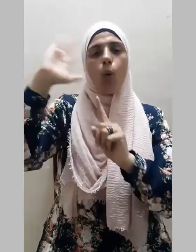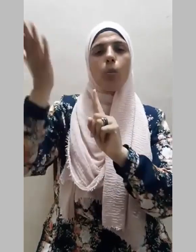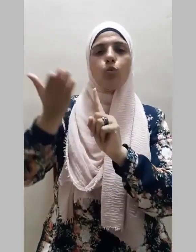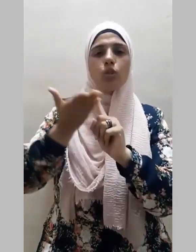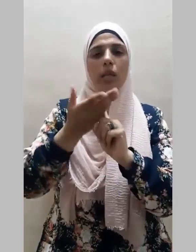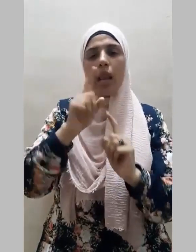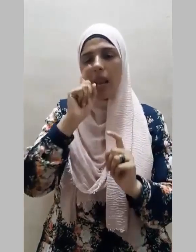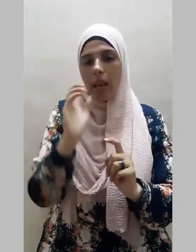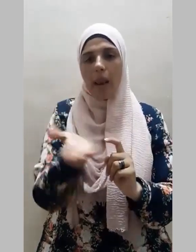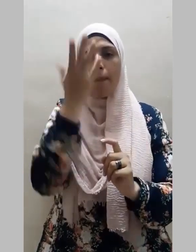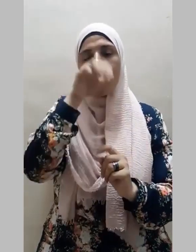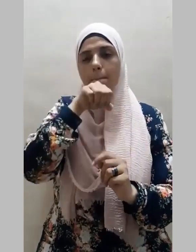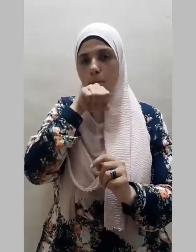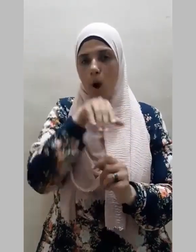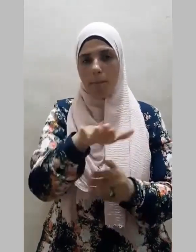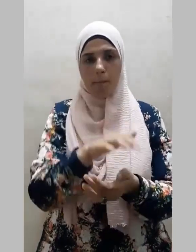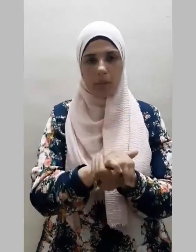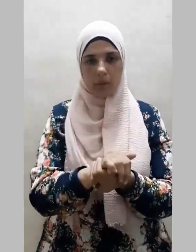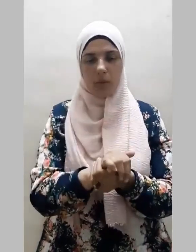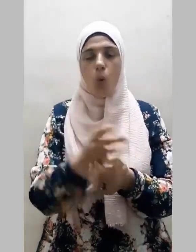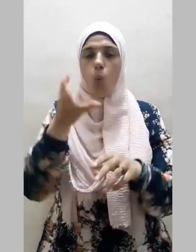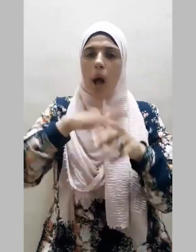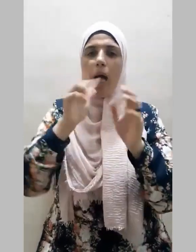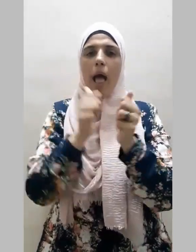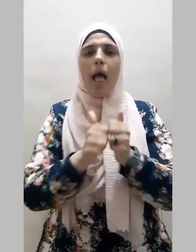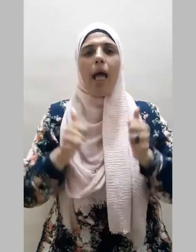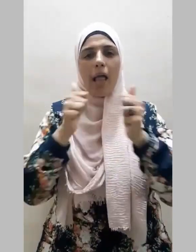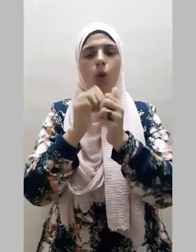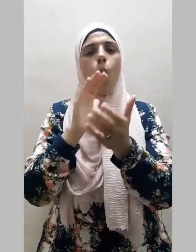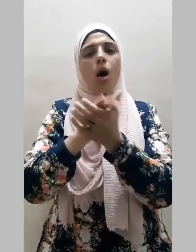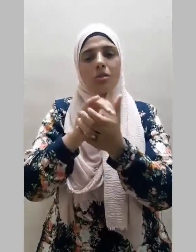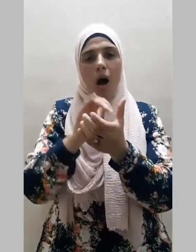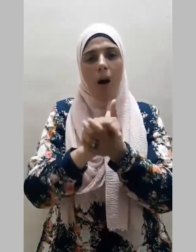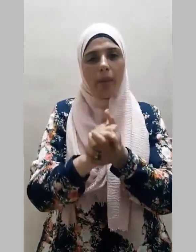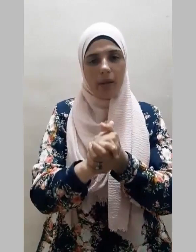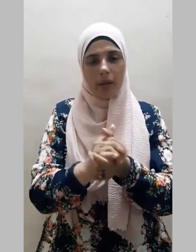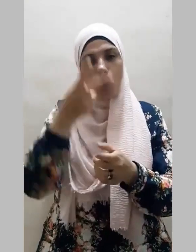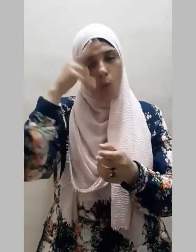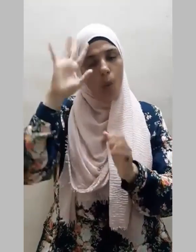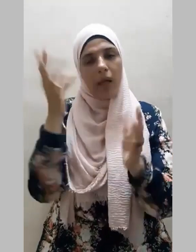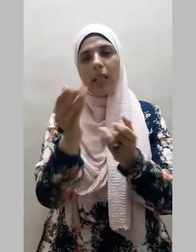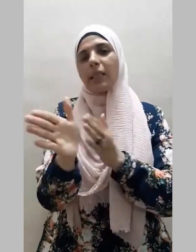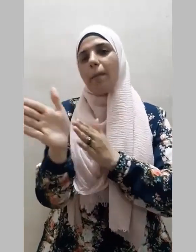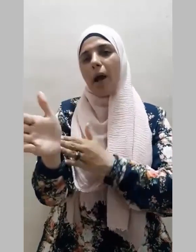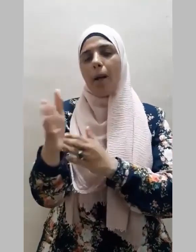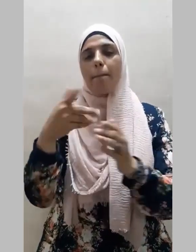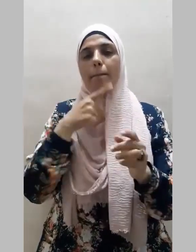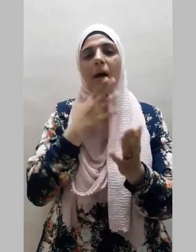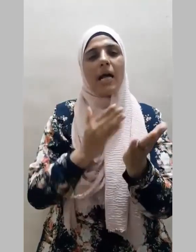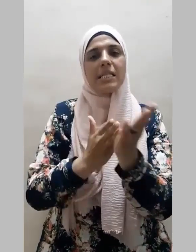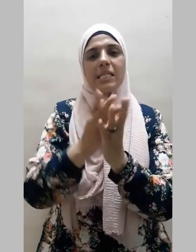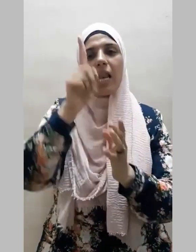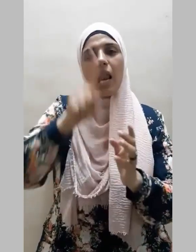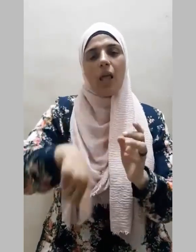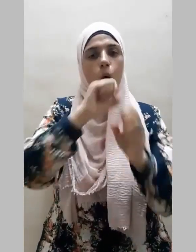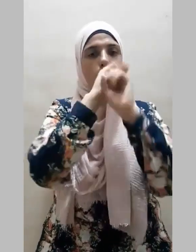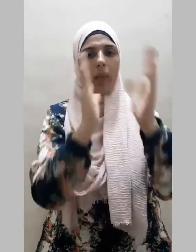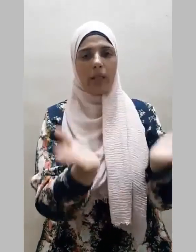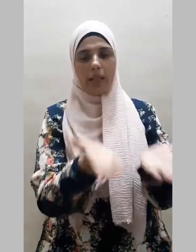سيدنا محمد وعلى آده وصحبه ومن تبعهم بإحسان إلى يوم الدين